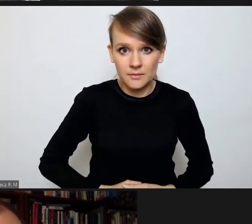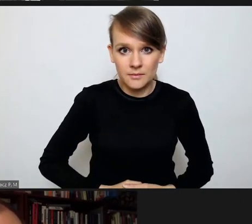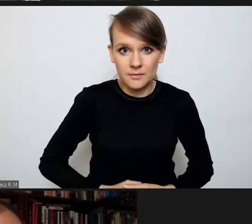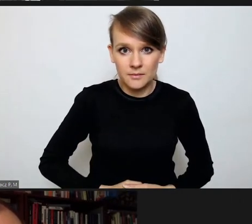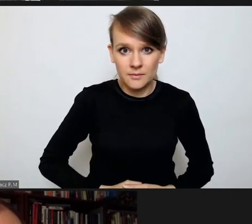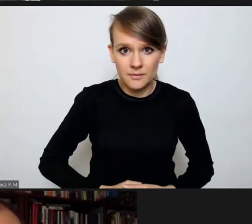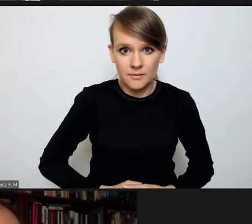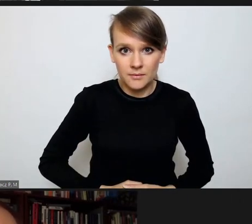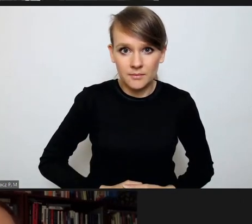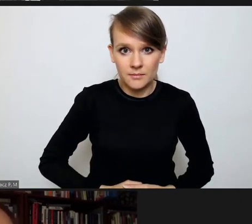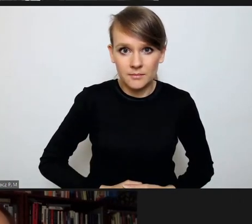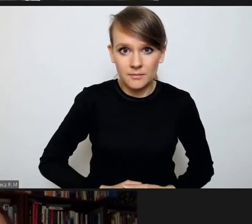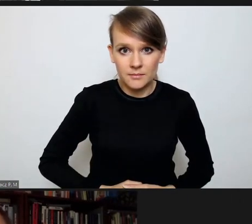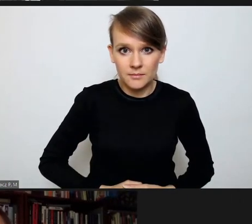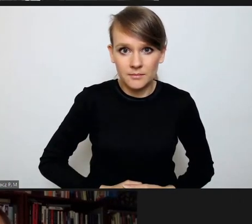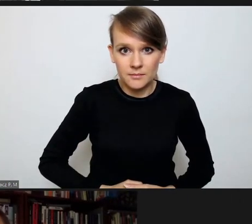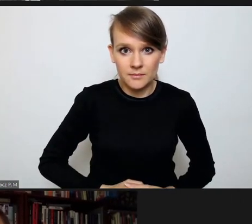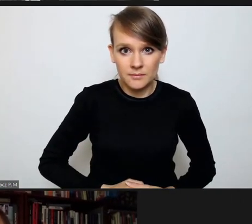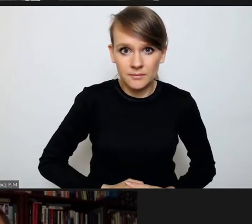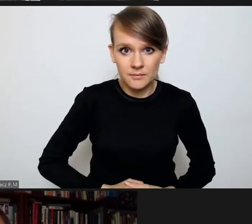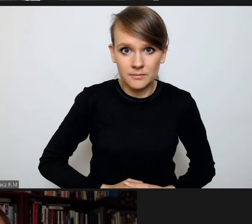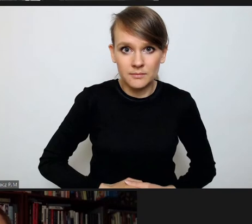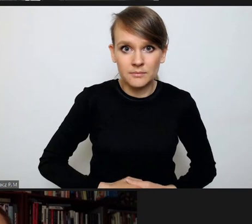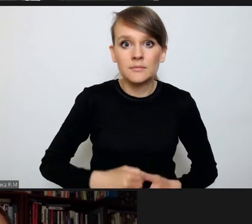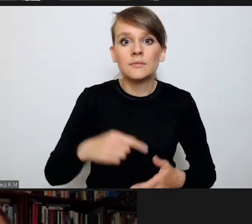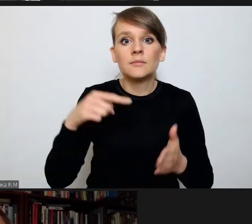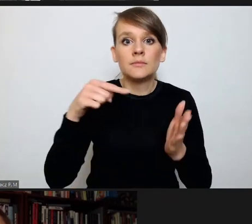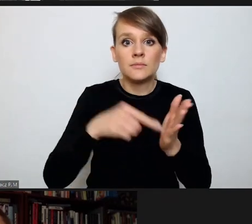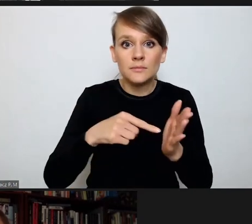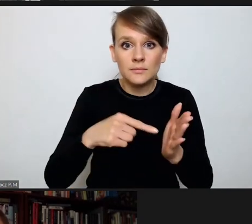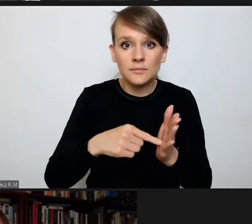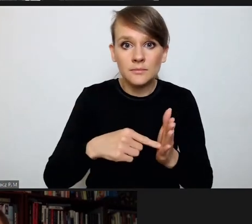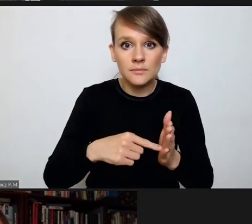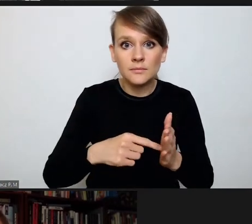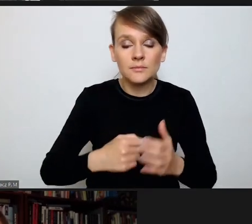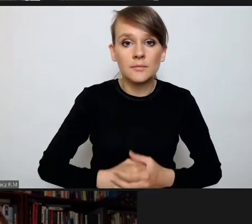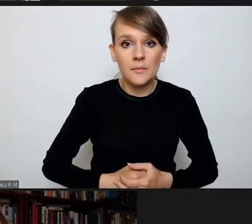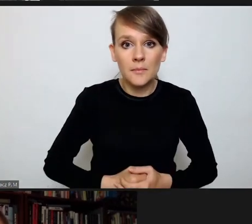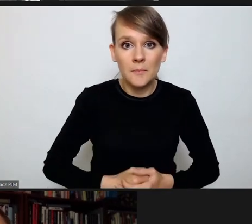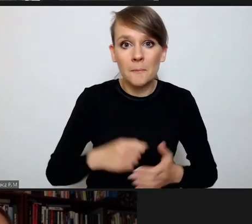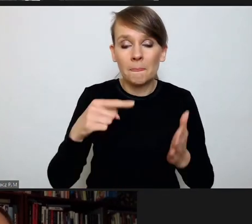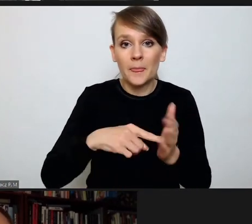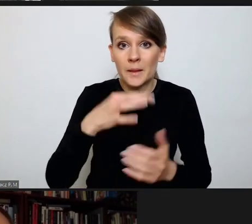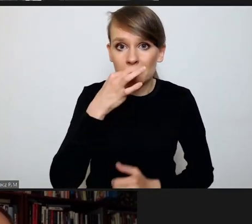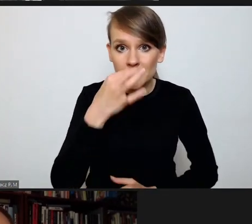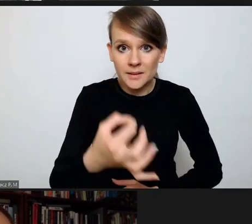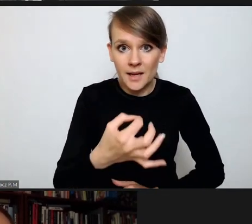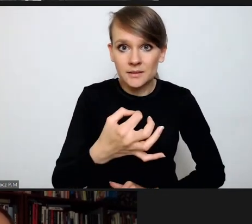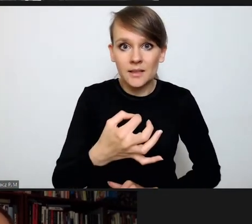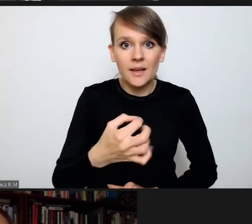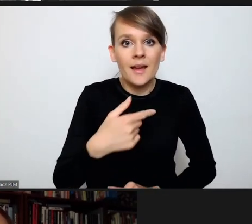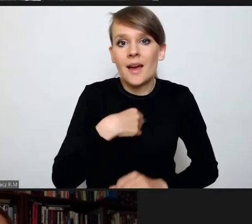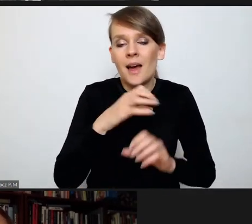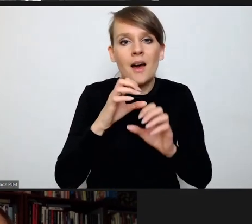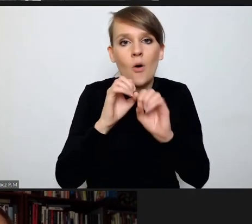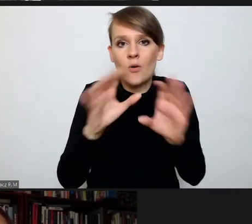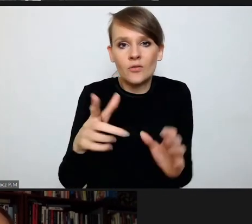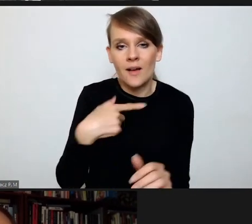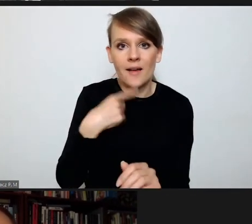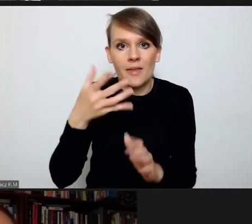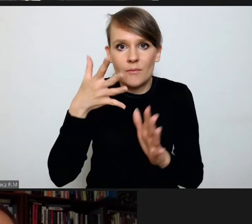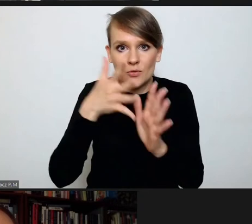To bardzo złożone pytanie. Ja oczywiście nie przenikam